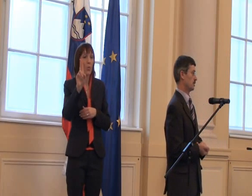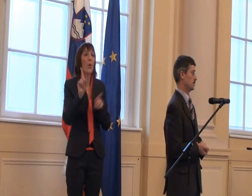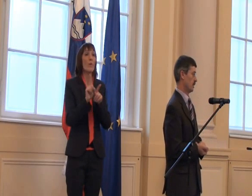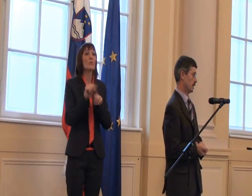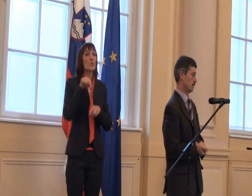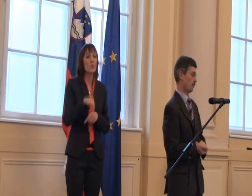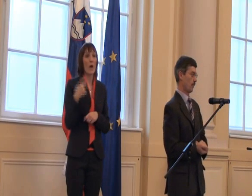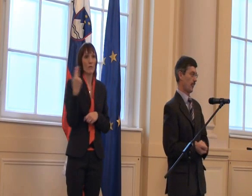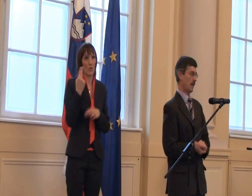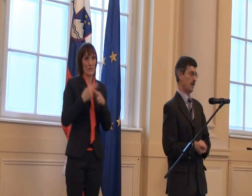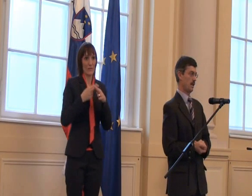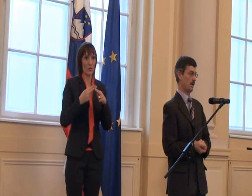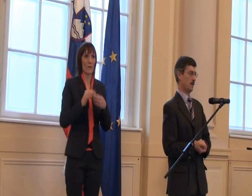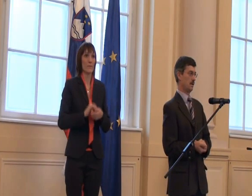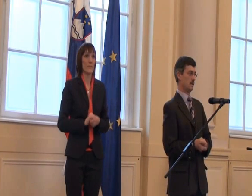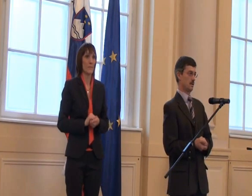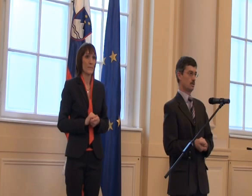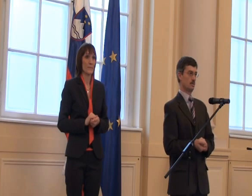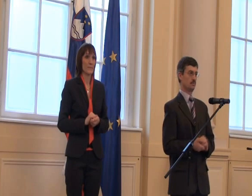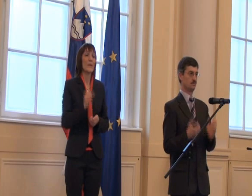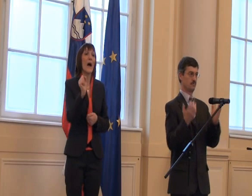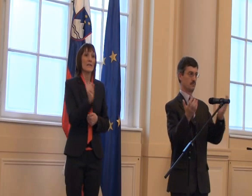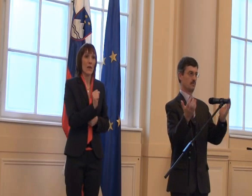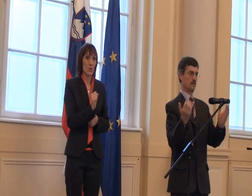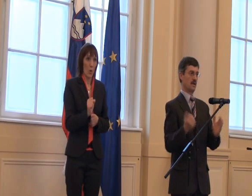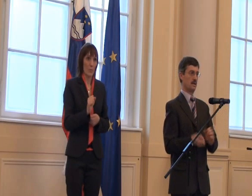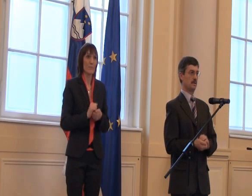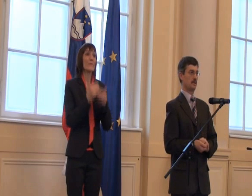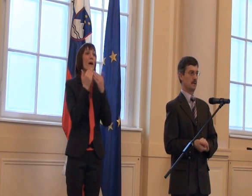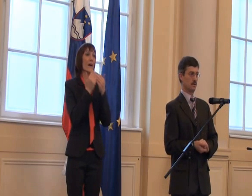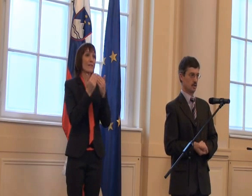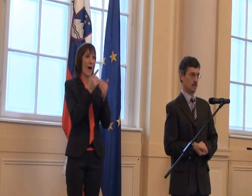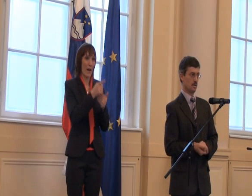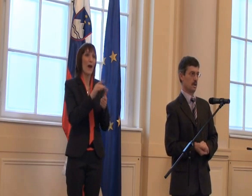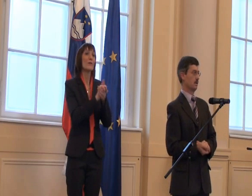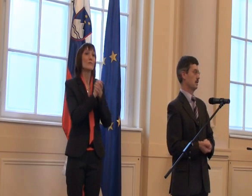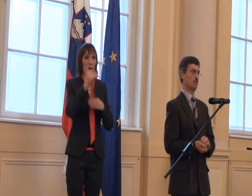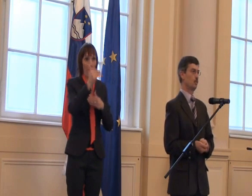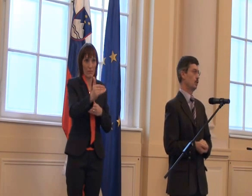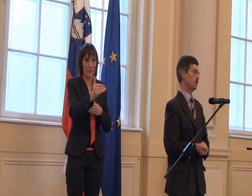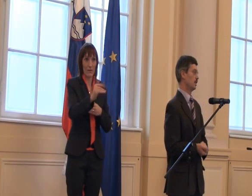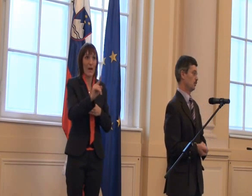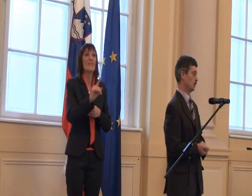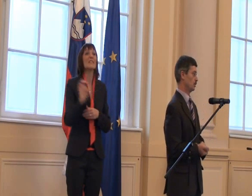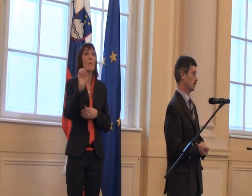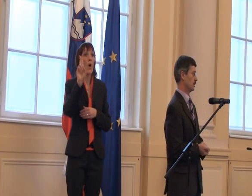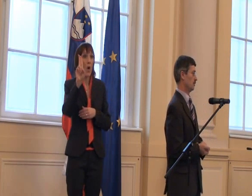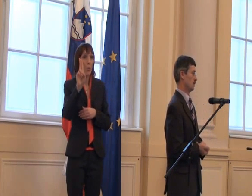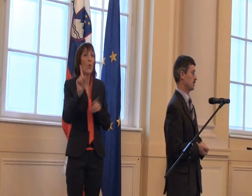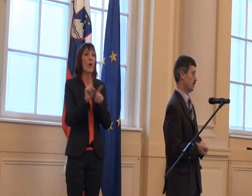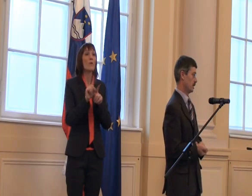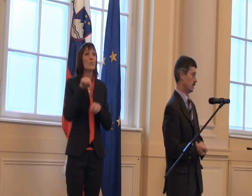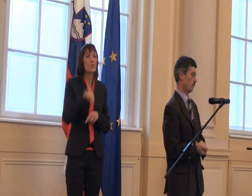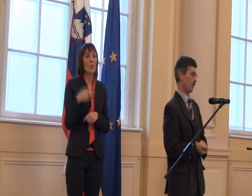Spoštovani gospod predsednik, dragi invalidke in invalidi, spoštovani kolegice in